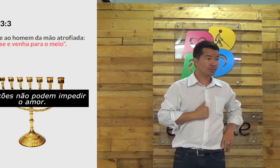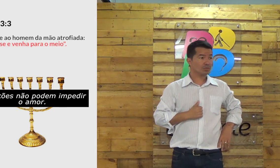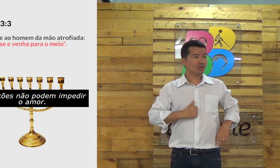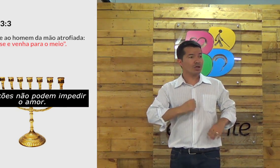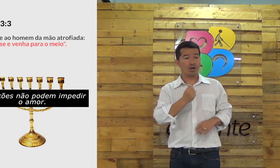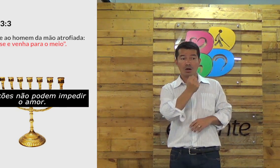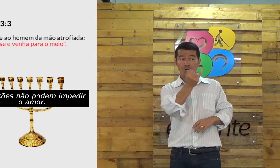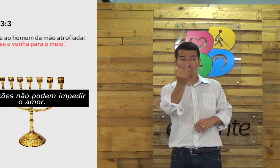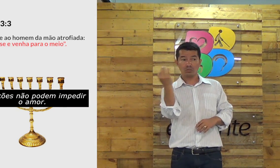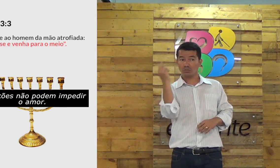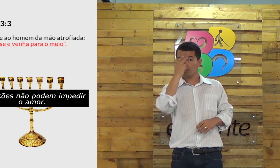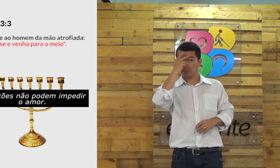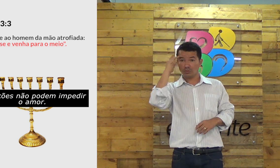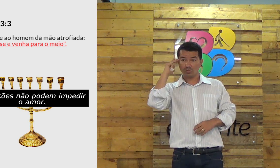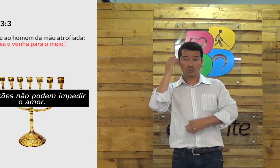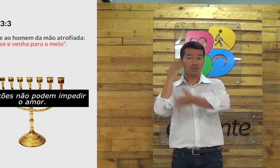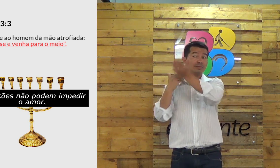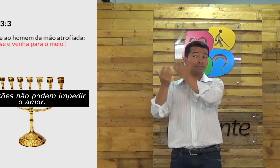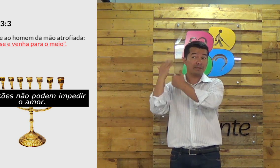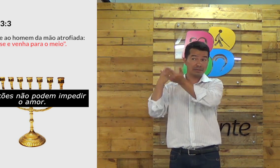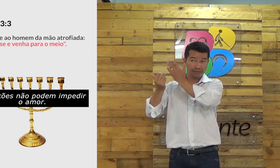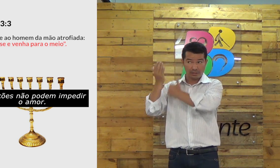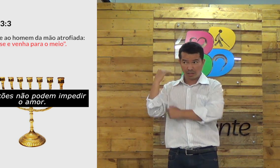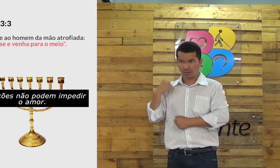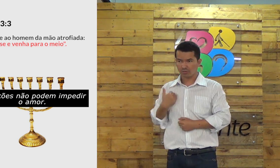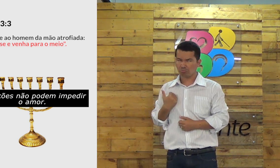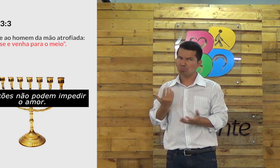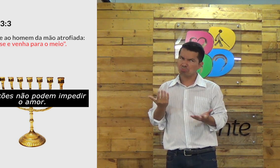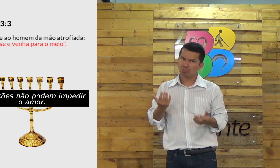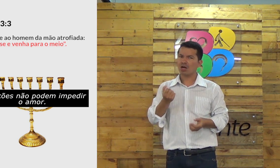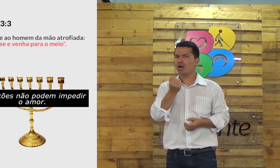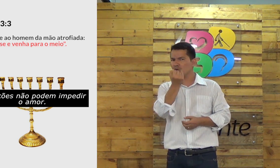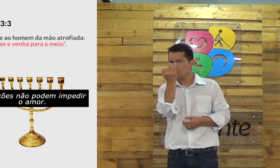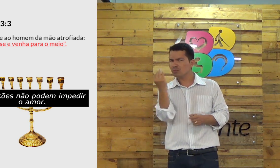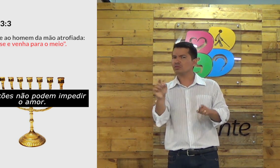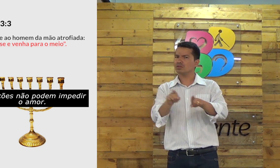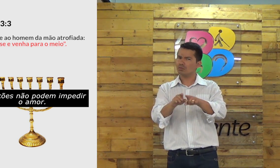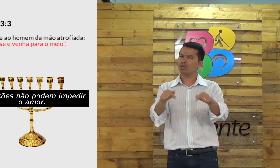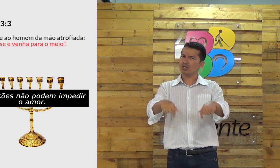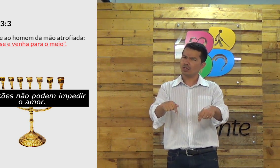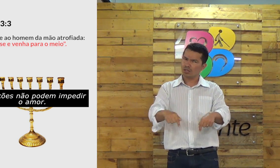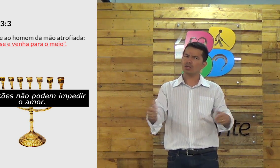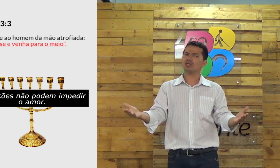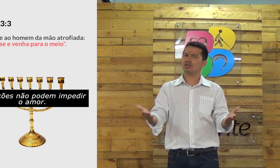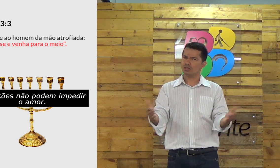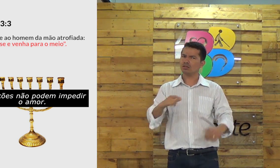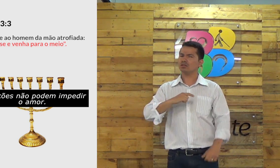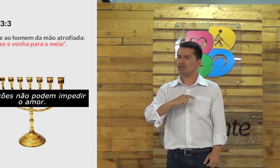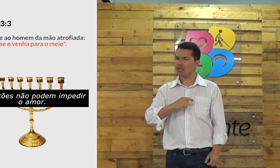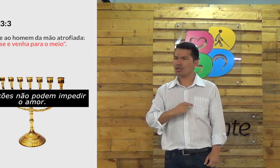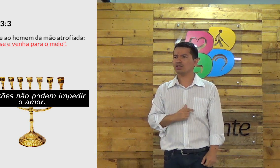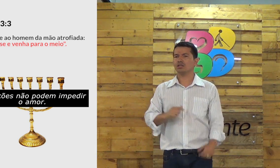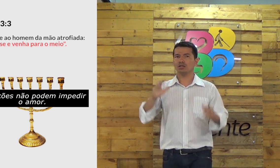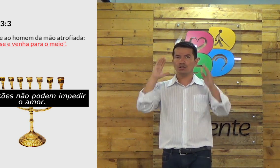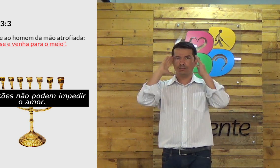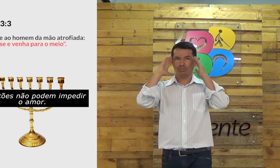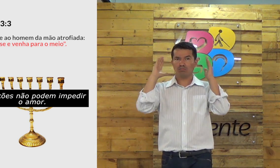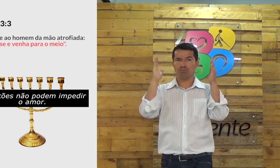Não sei se você sabe mas algumas pessoas lá atrás algumas também no tempo de hoje acontece ainda